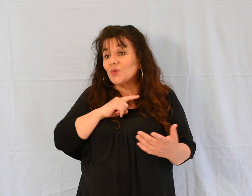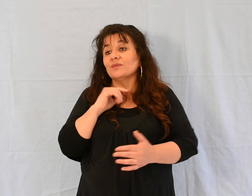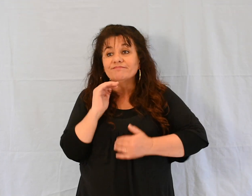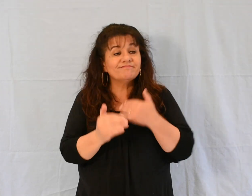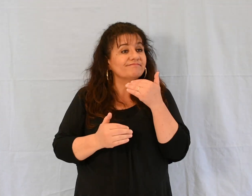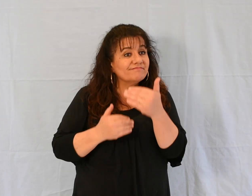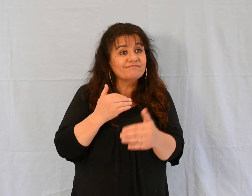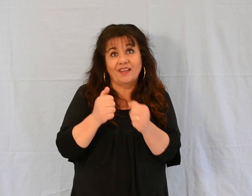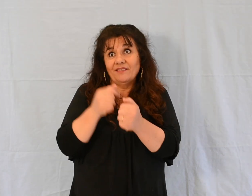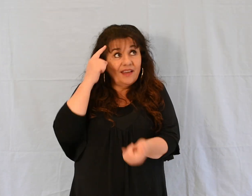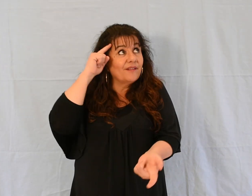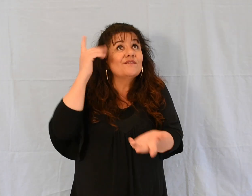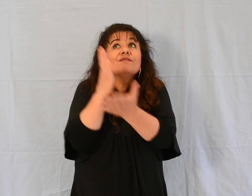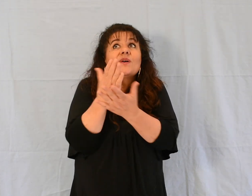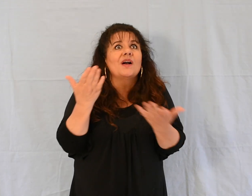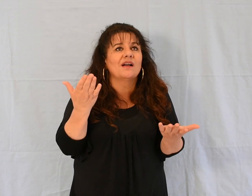Non dans la claire vision